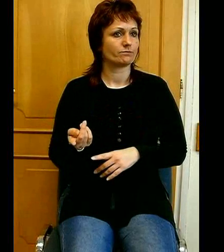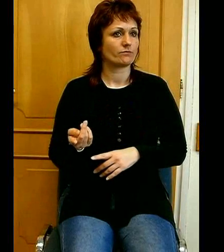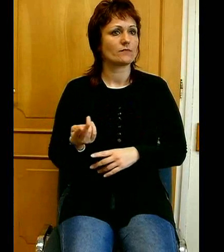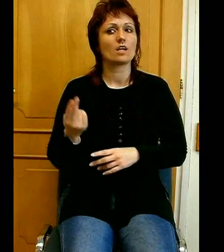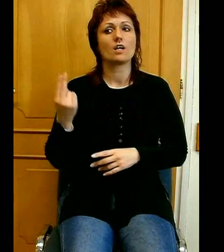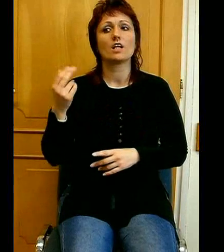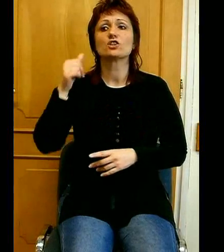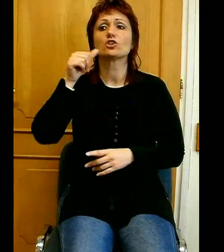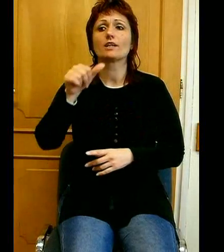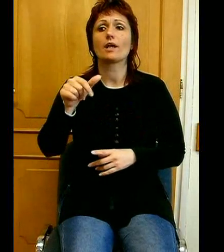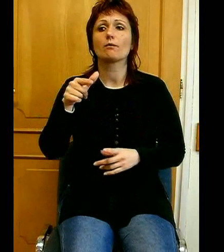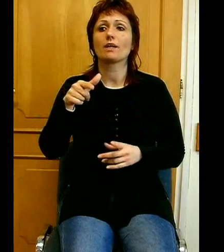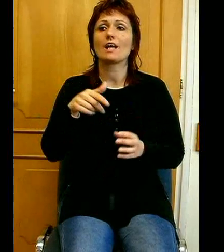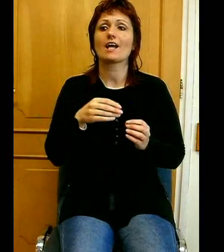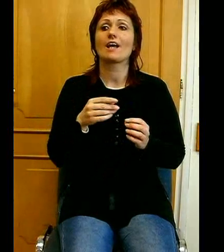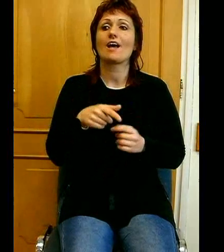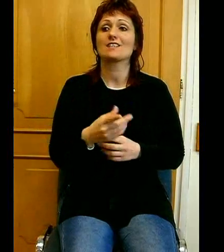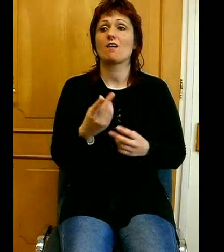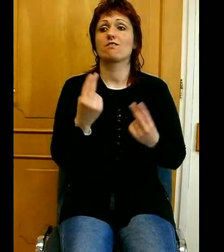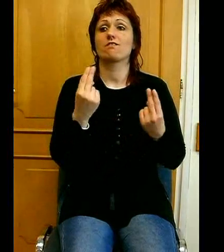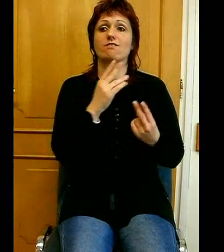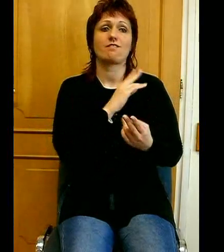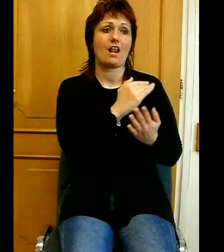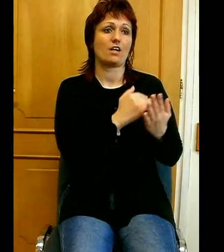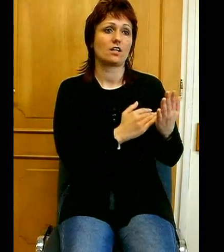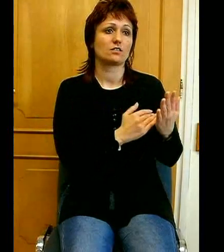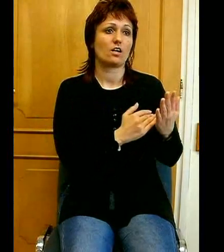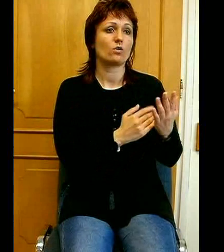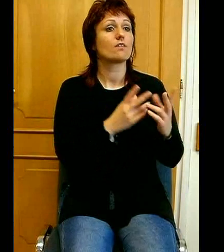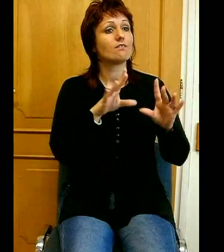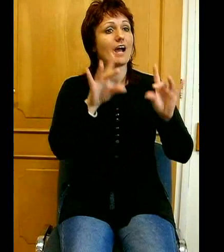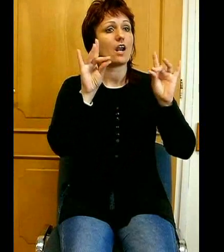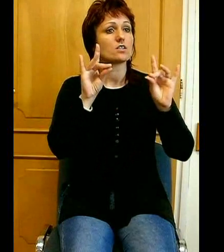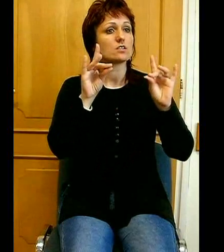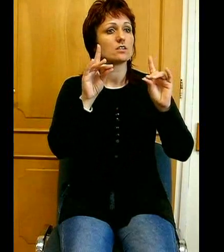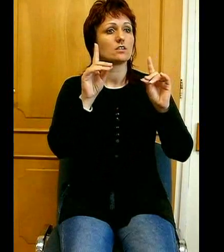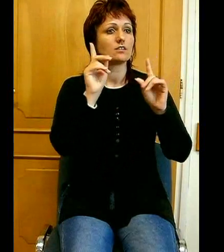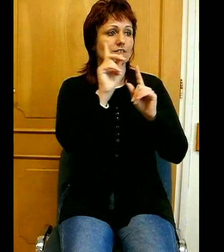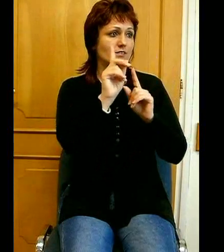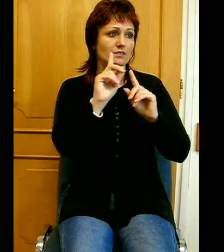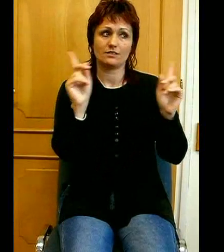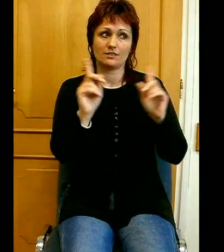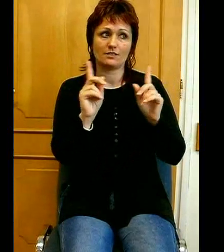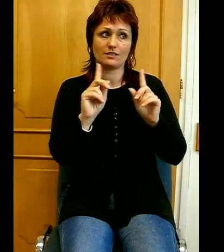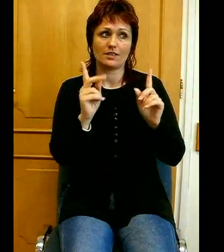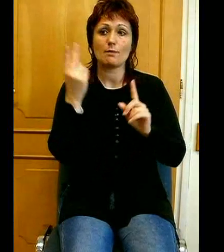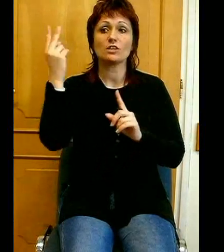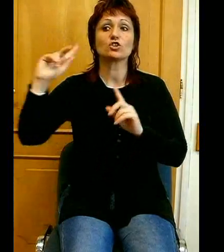kiváltsága, hogy választ, de nem Isten nélkül. Lehet, hogy úgy indul, és ha becsületesek vagyunk, ezt